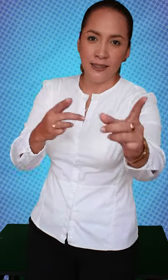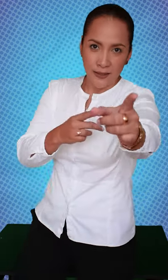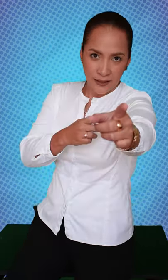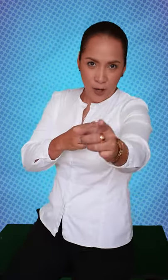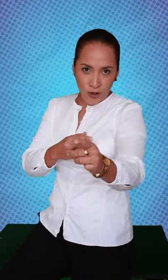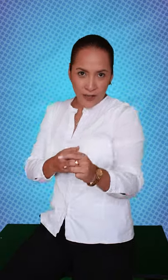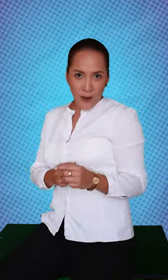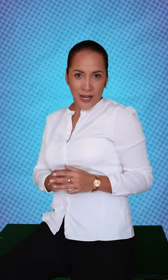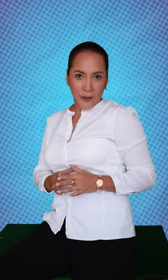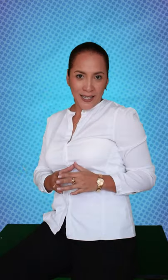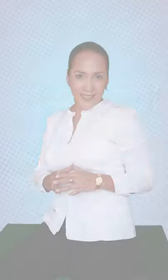Te lo contamos en la plena.